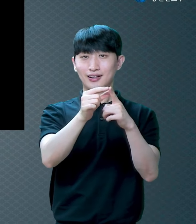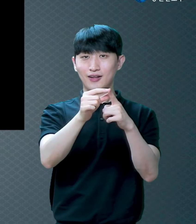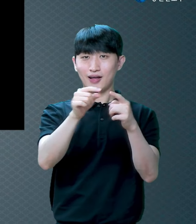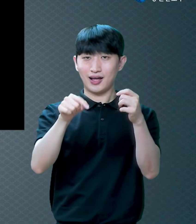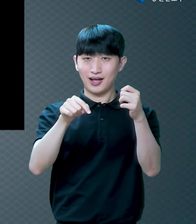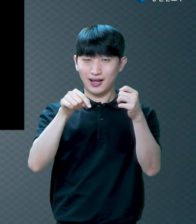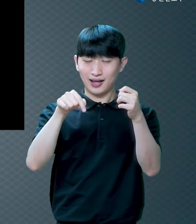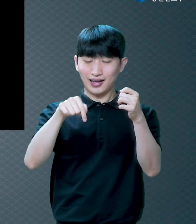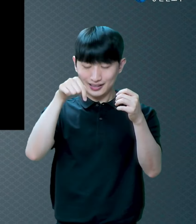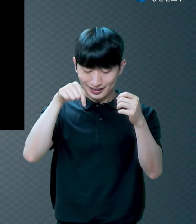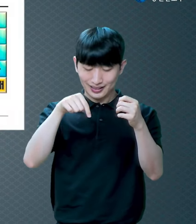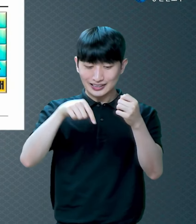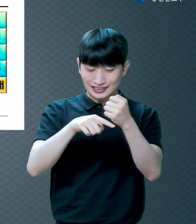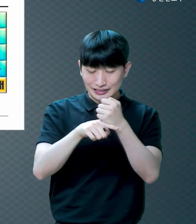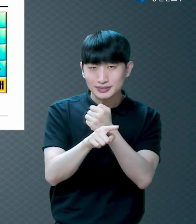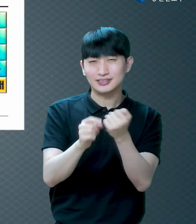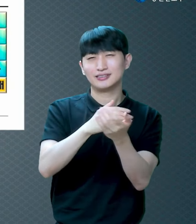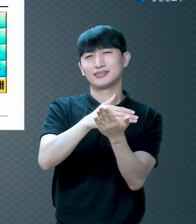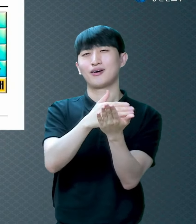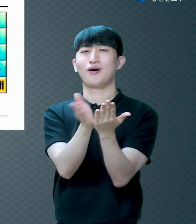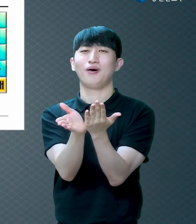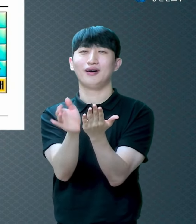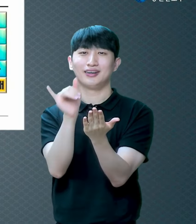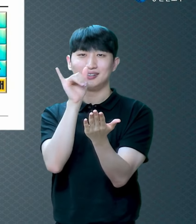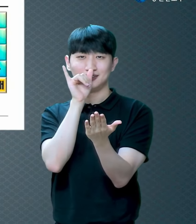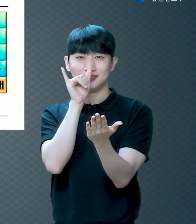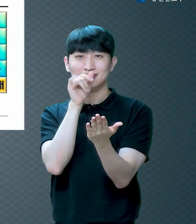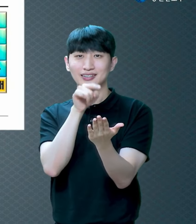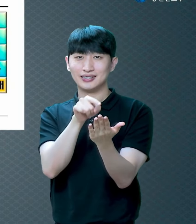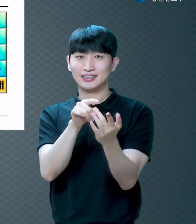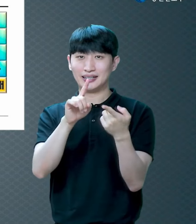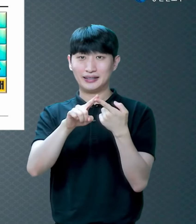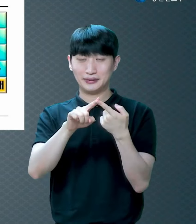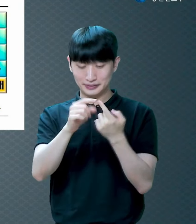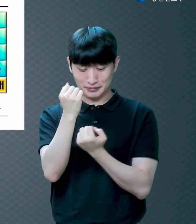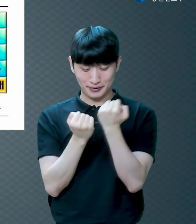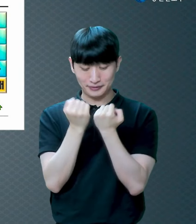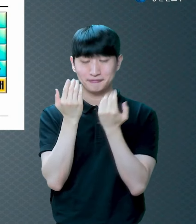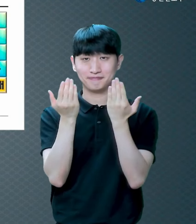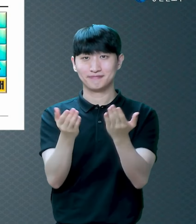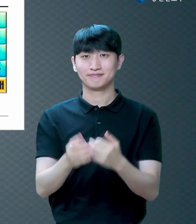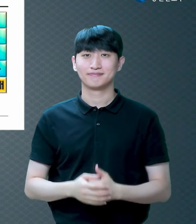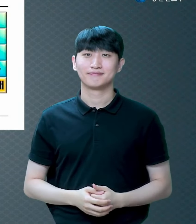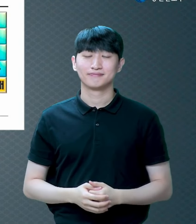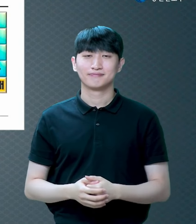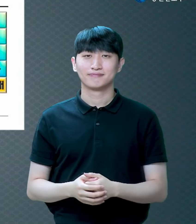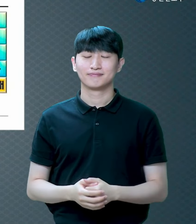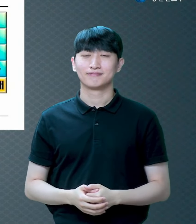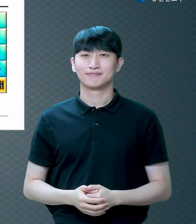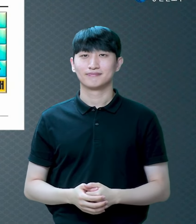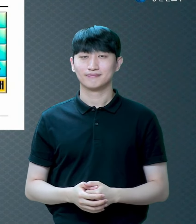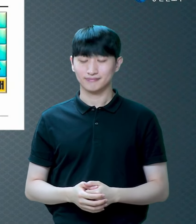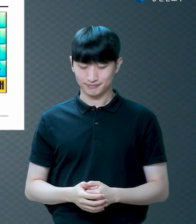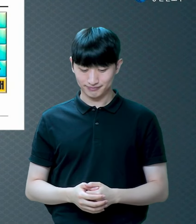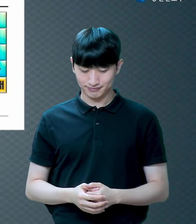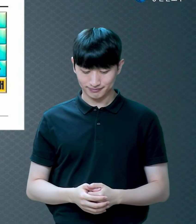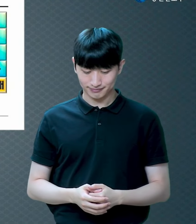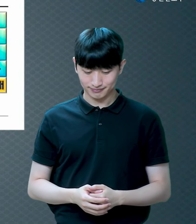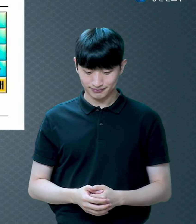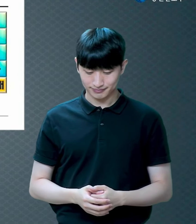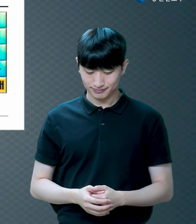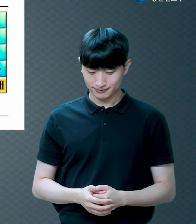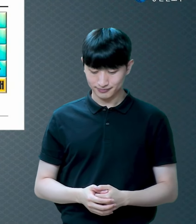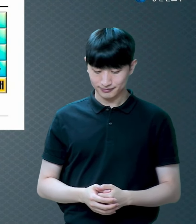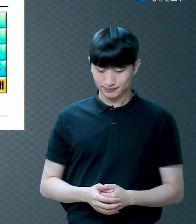담겨져 있는데 그걸 좀 간단하게 생각해 볼게요 구원이라는 말